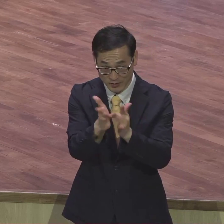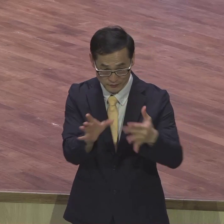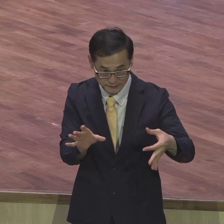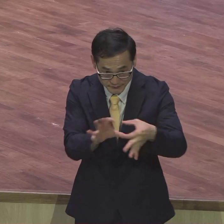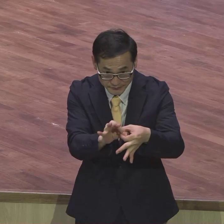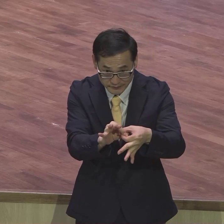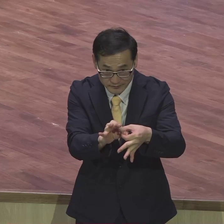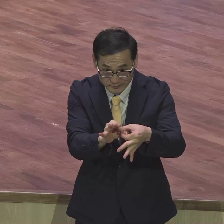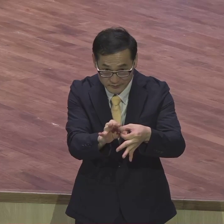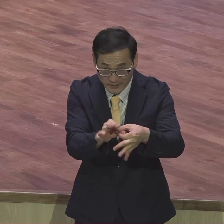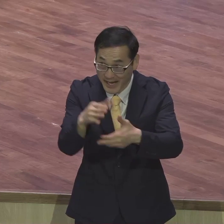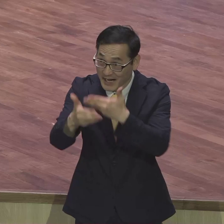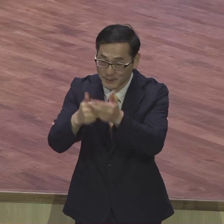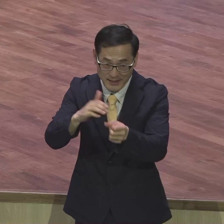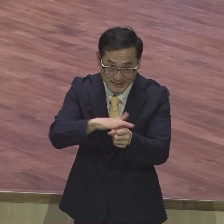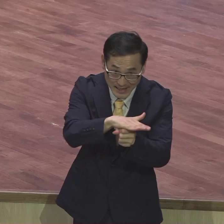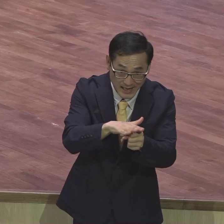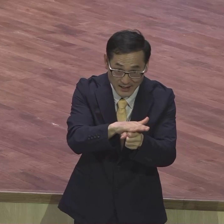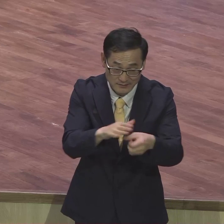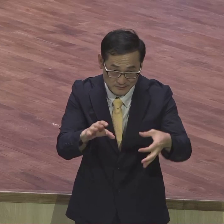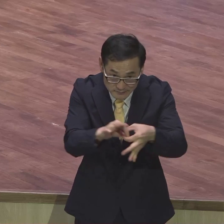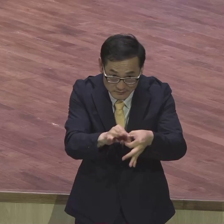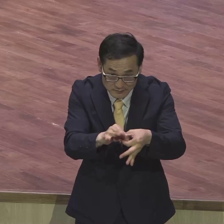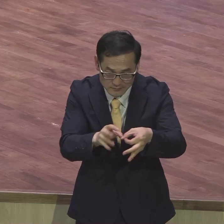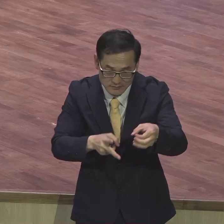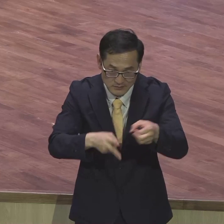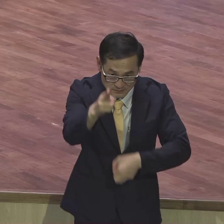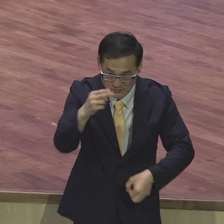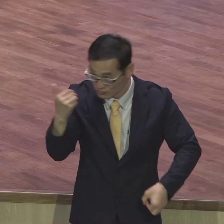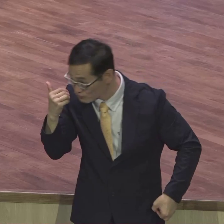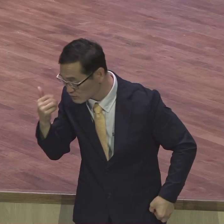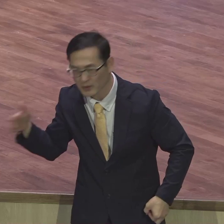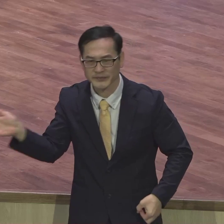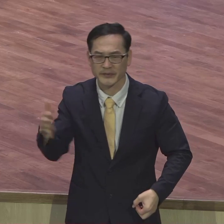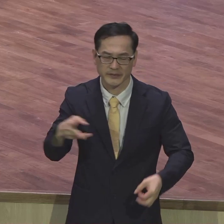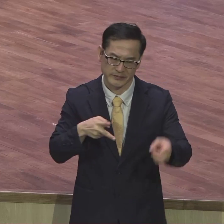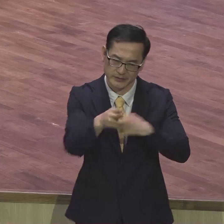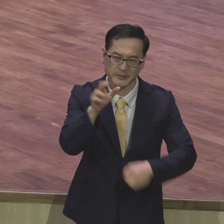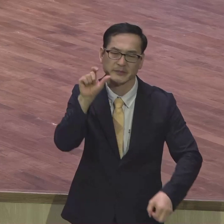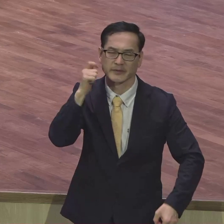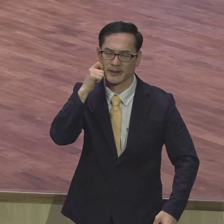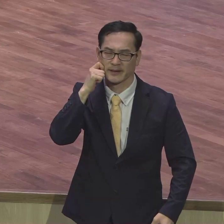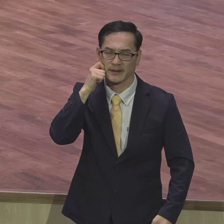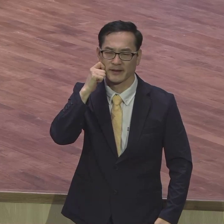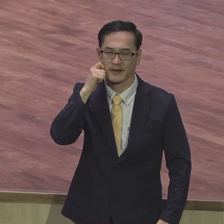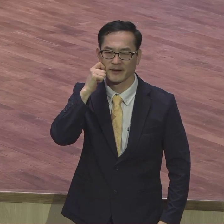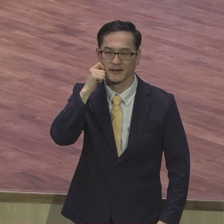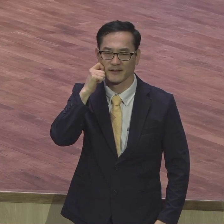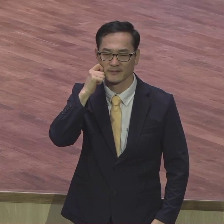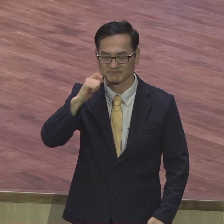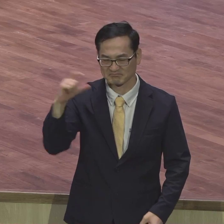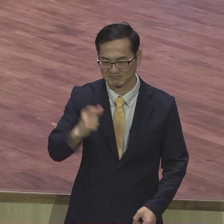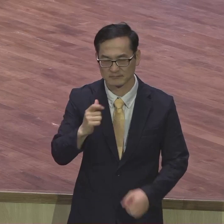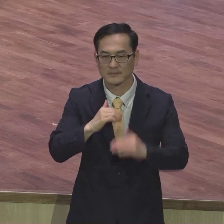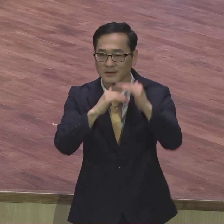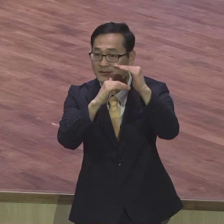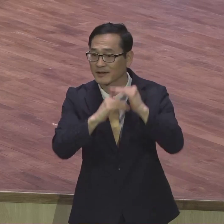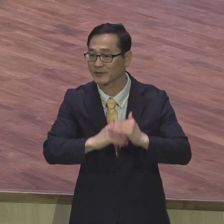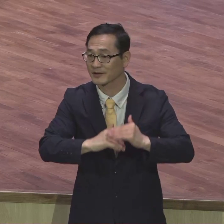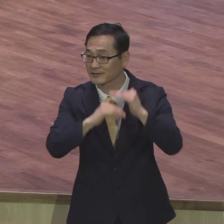하나님의 사랑에서 끊을 수 없으리라 아주 강력하게 나와요 예수, 그리스도가 다